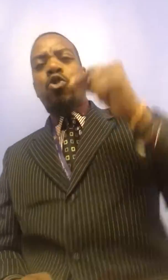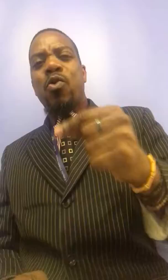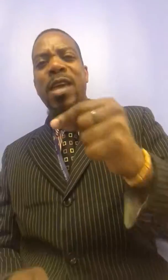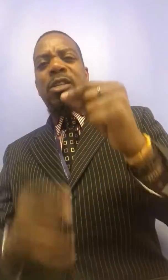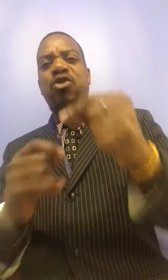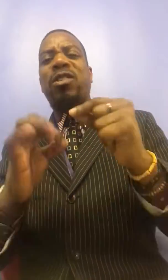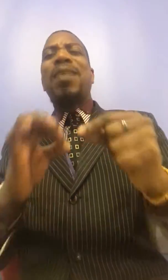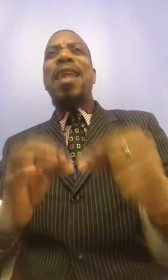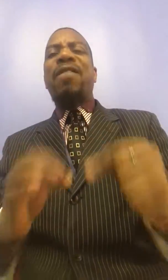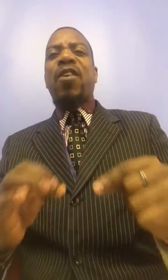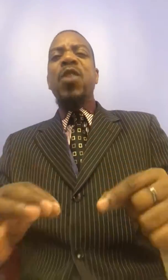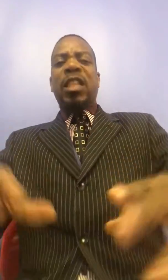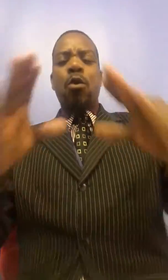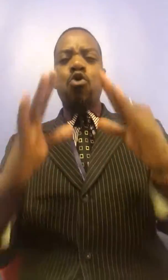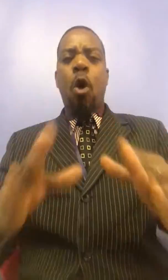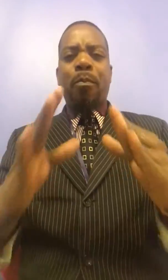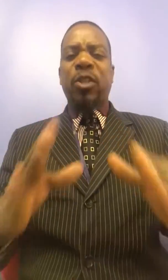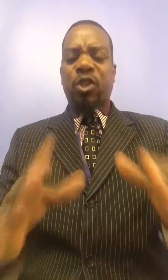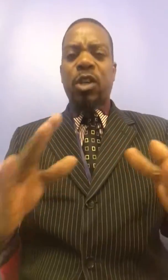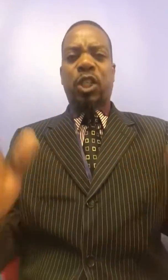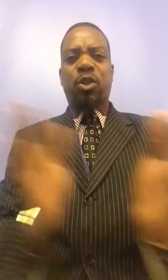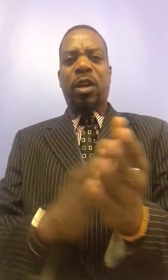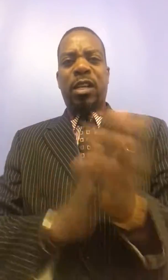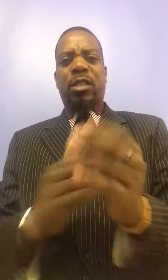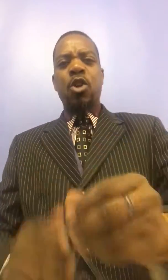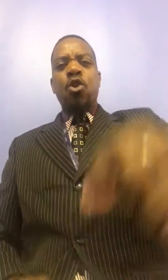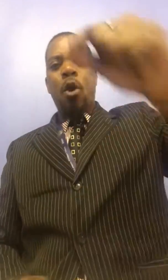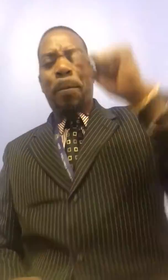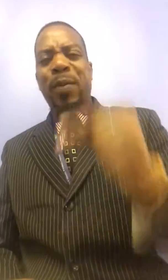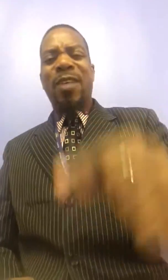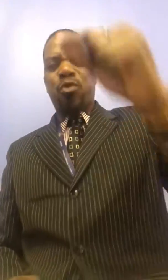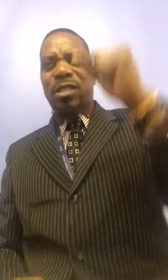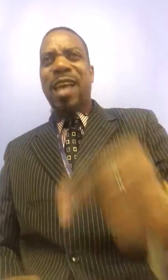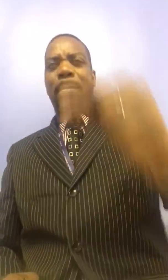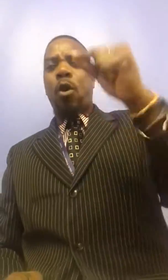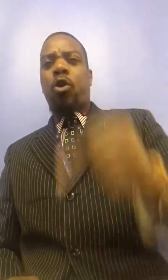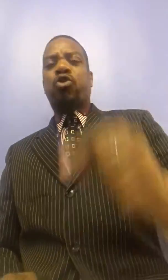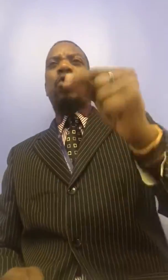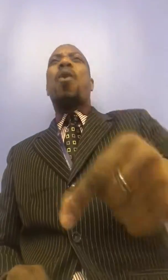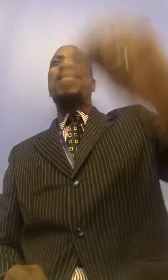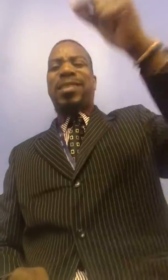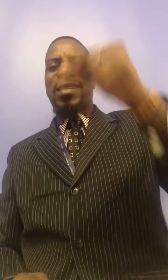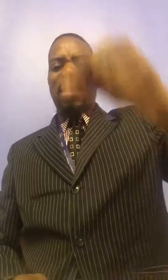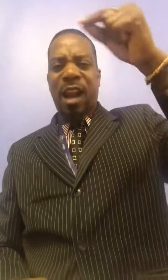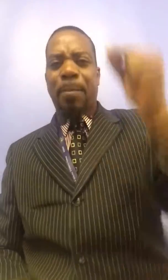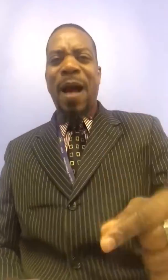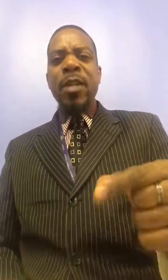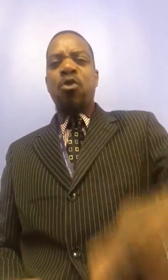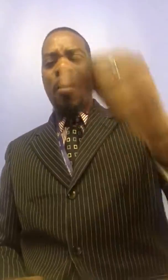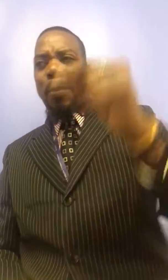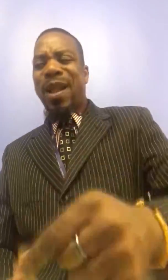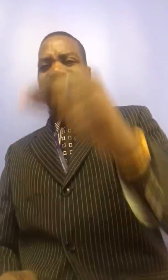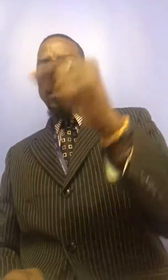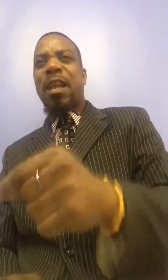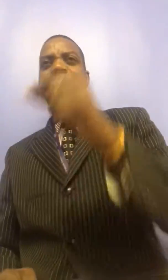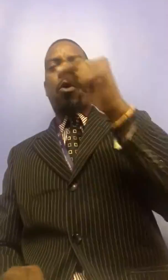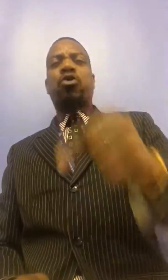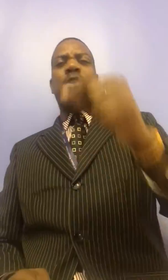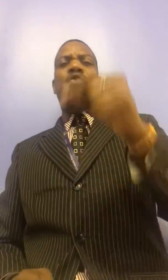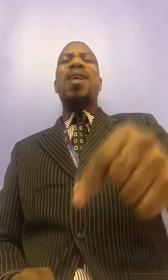sourire sur tes lèvres. Dans le nom puissant de Jésus-Christ. Le plan du diable contre toi ne tiendra pas. Le plan des ennemis contre toi